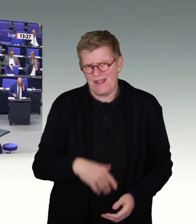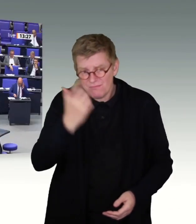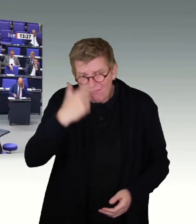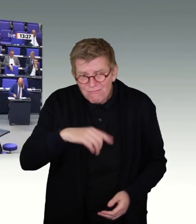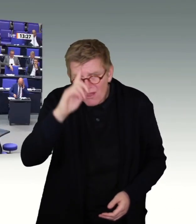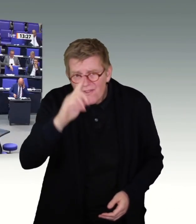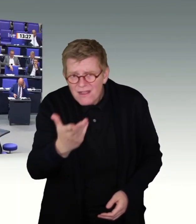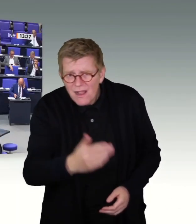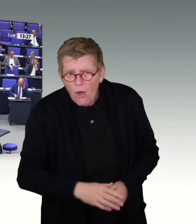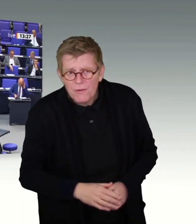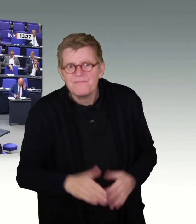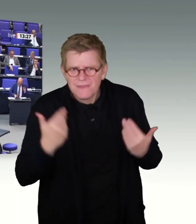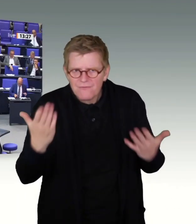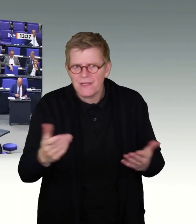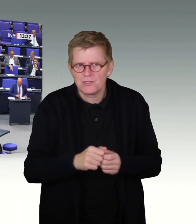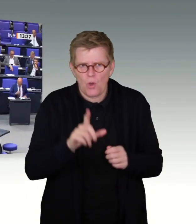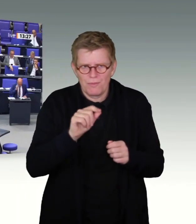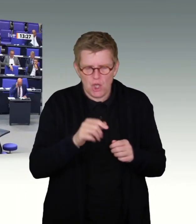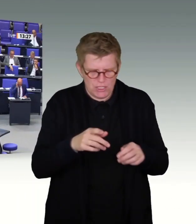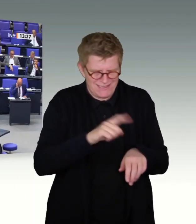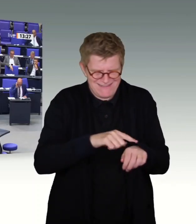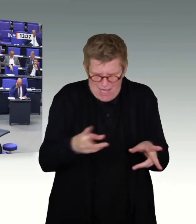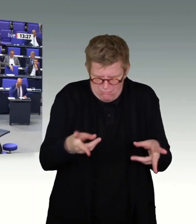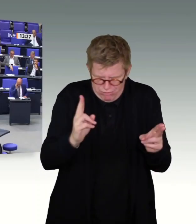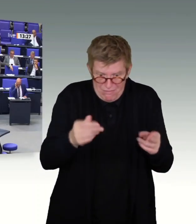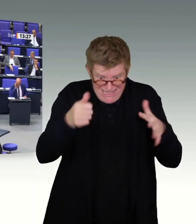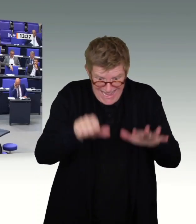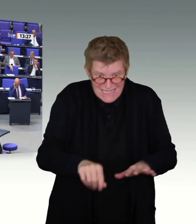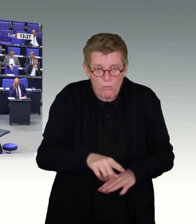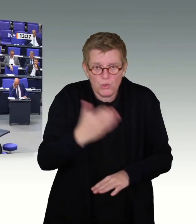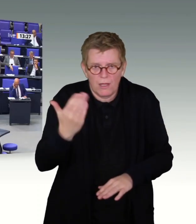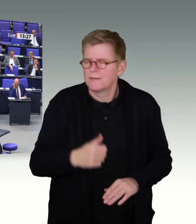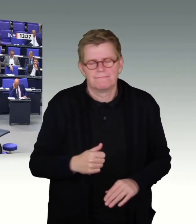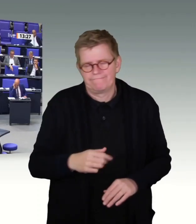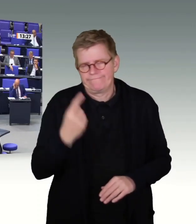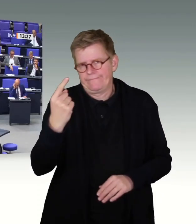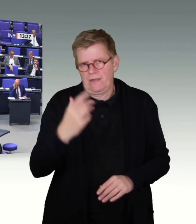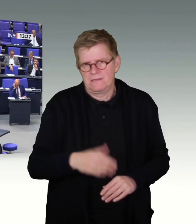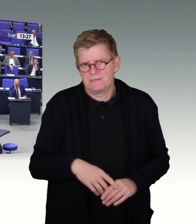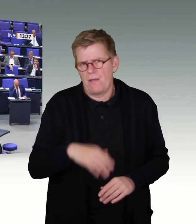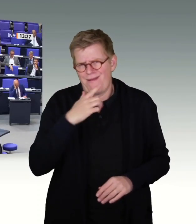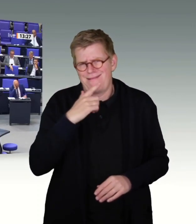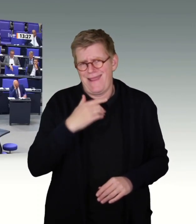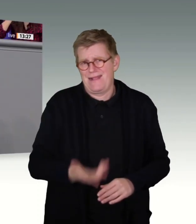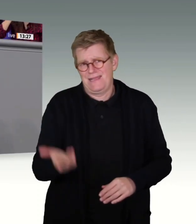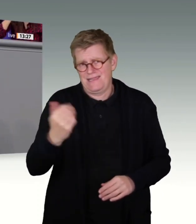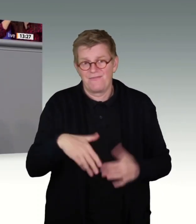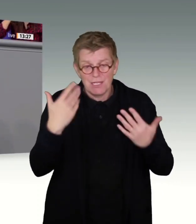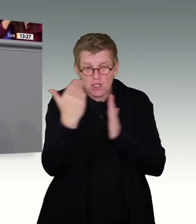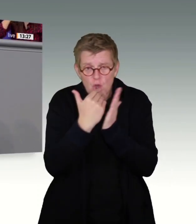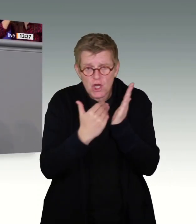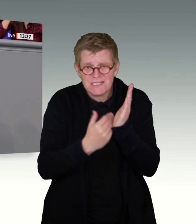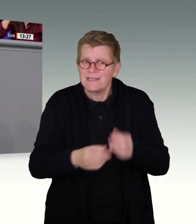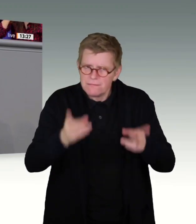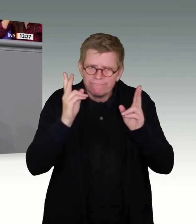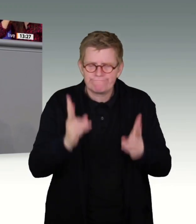dass das mit absolut begrenzter Zeitraum gemeint gewesen ist, dann bewegen Sie sich am Rande der Lächerlichkeit. Ein solches Gesetz würde zu Recht wieder